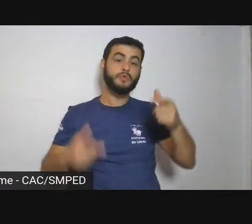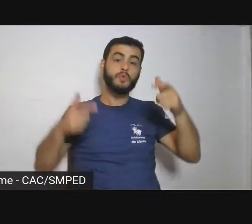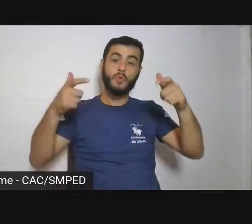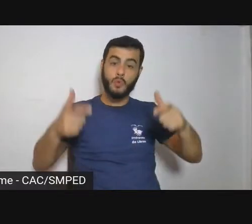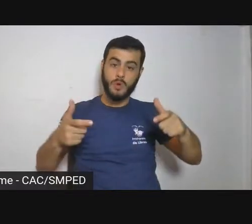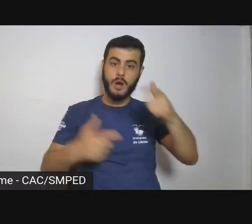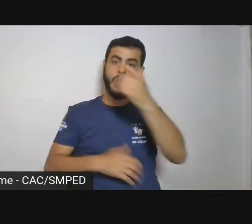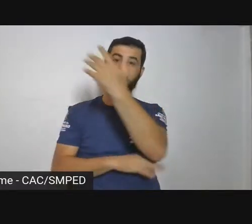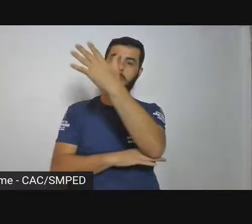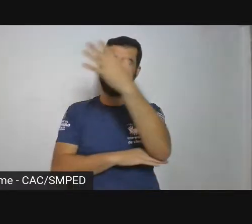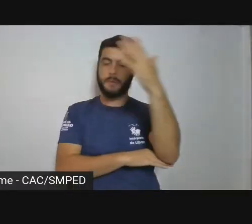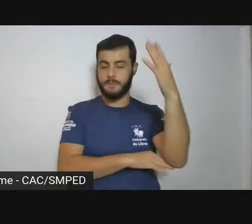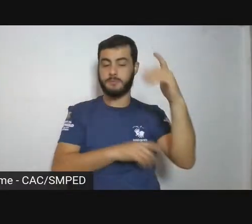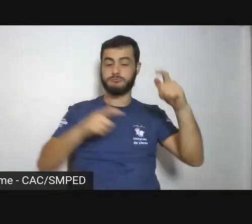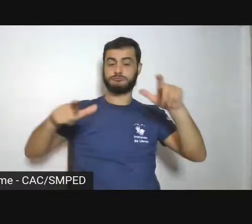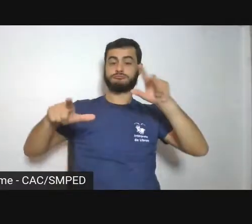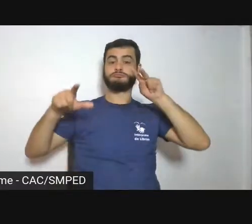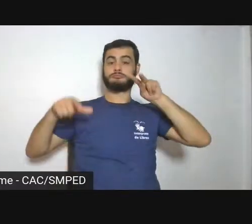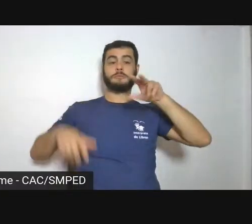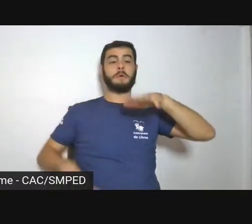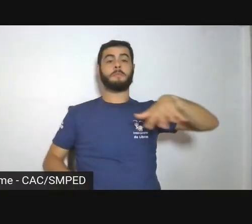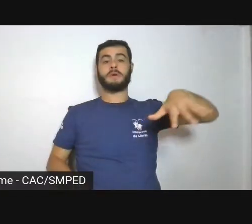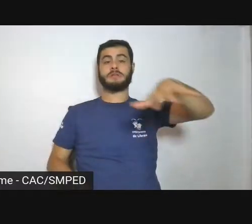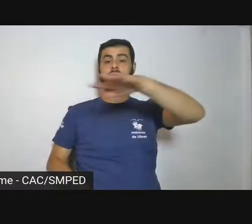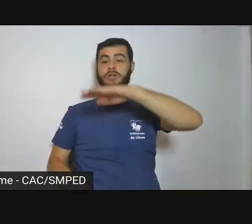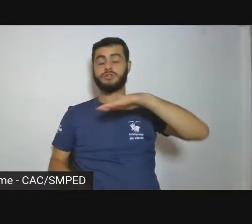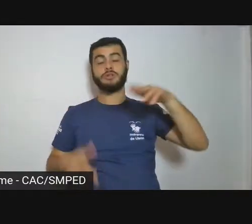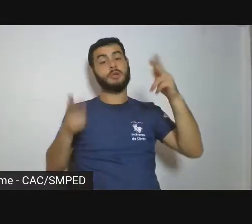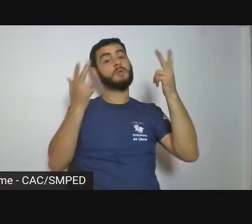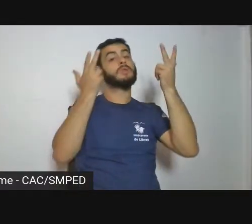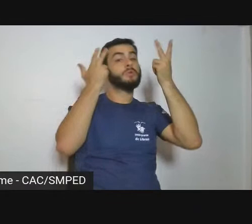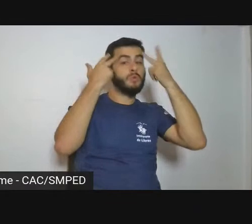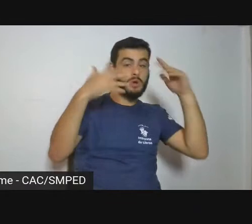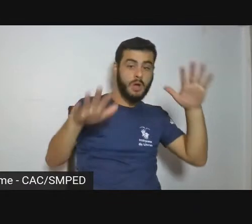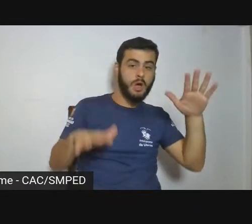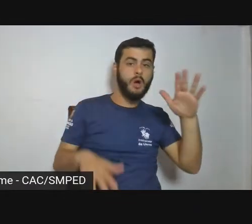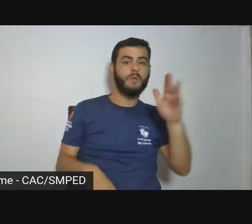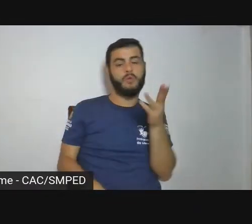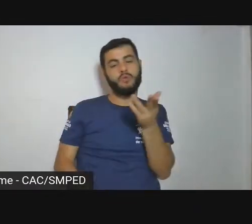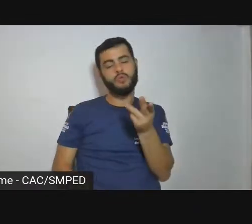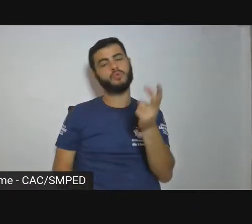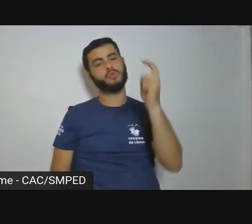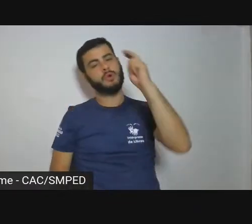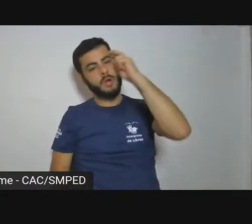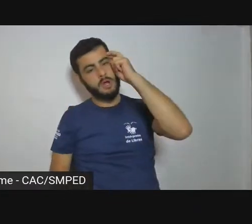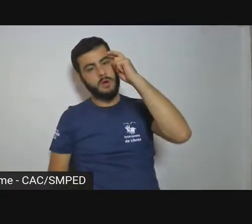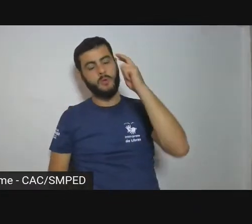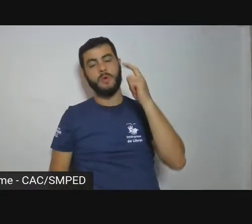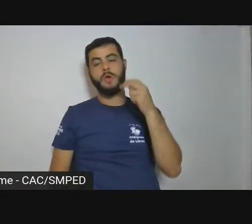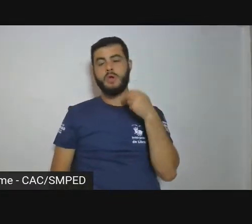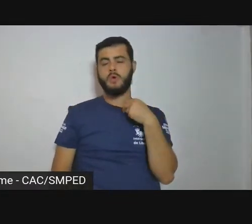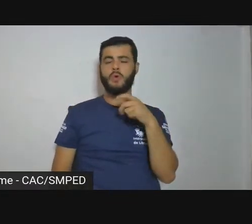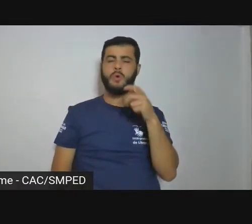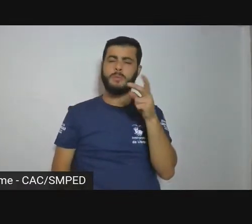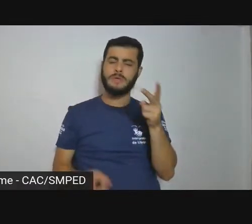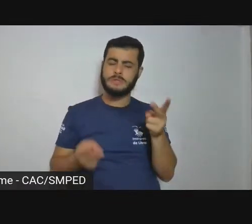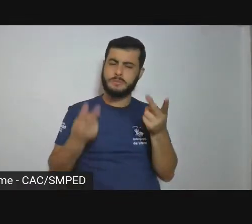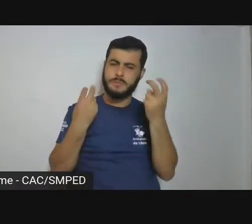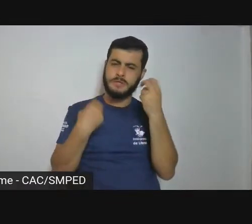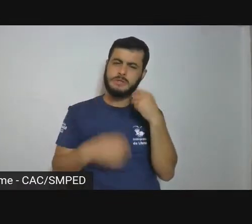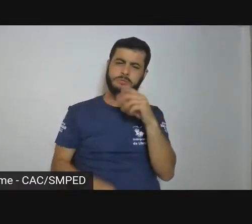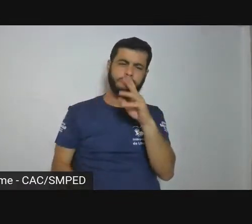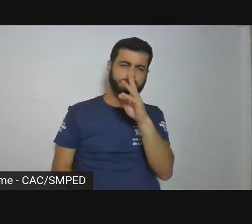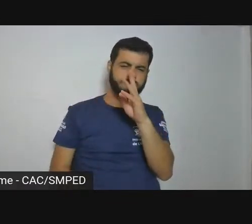e eu fiquei chamando muita atenção para as imagens que Caio